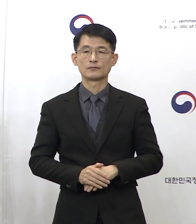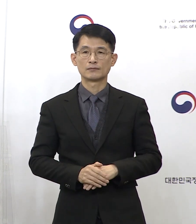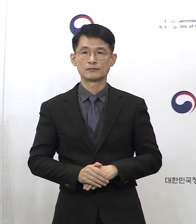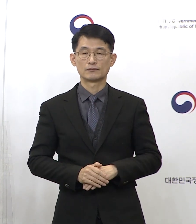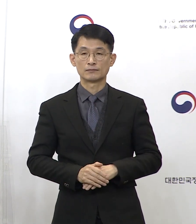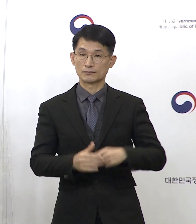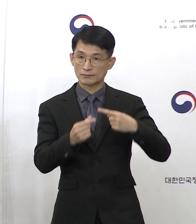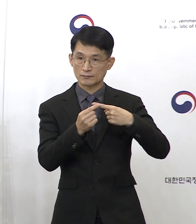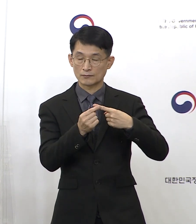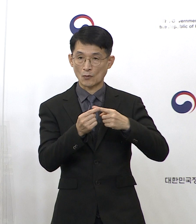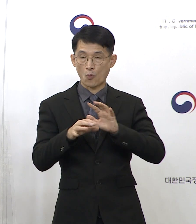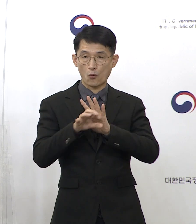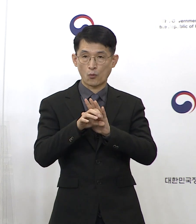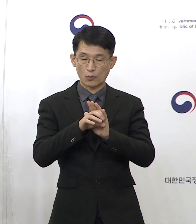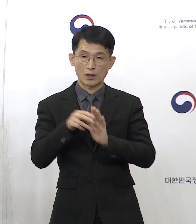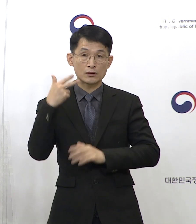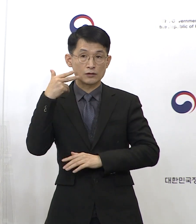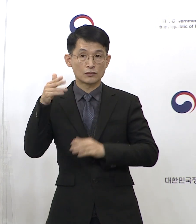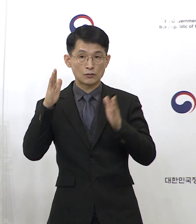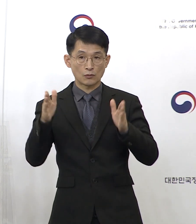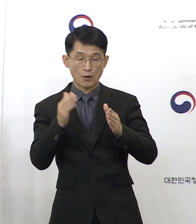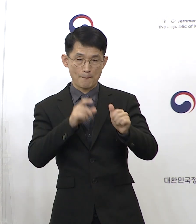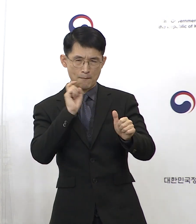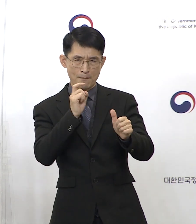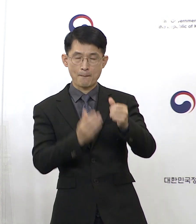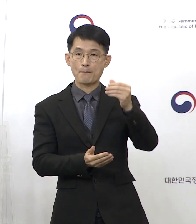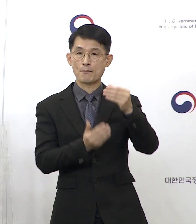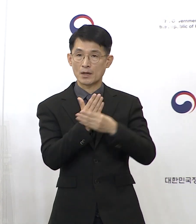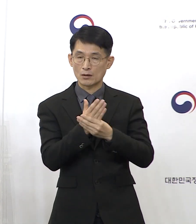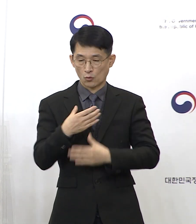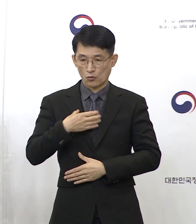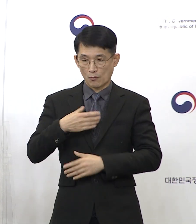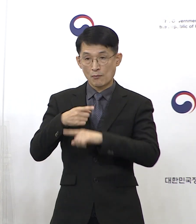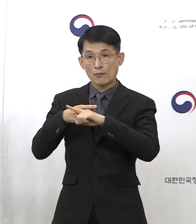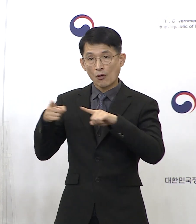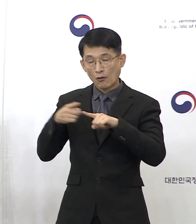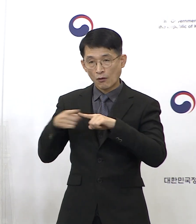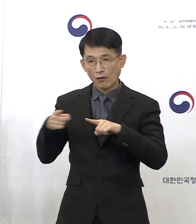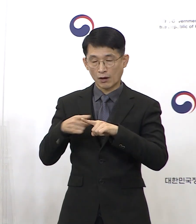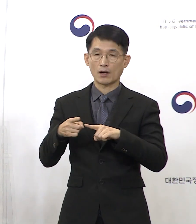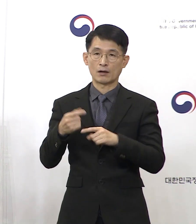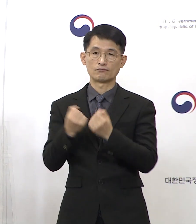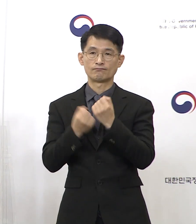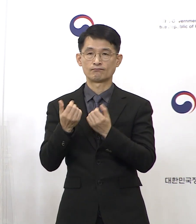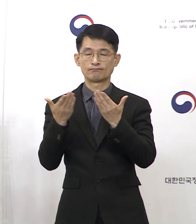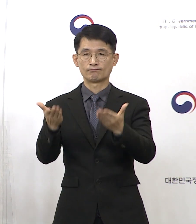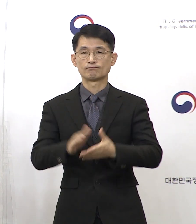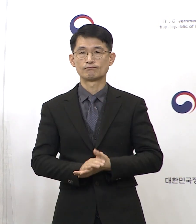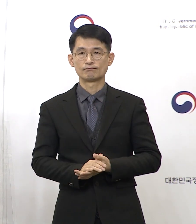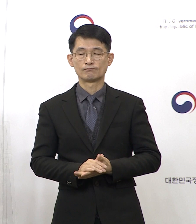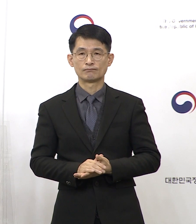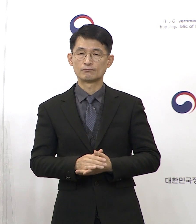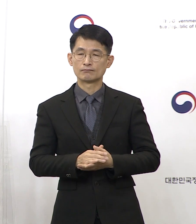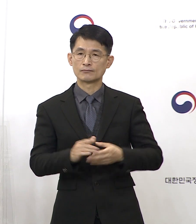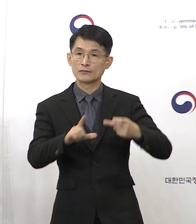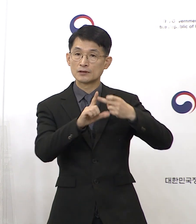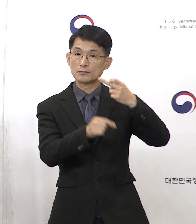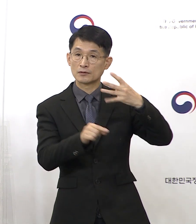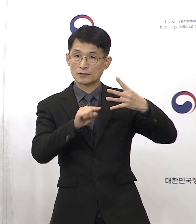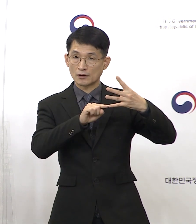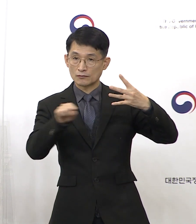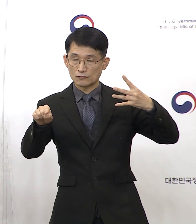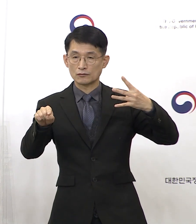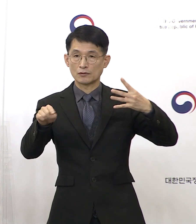먼저 코로나19 주간 발생 동향 및 위험도 평가 결과를 말씀드리겠습니다. 지난 12월 4주차